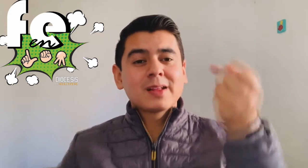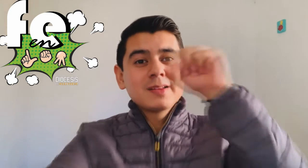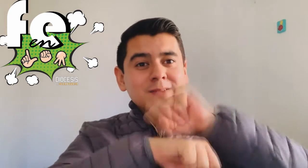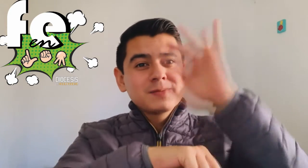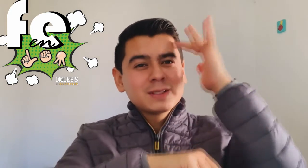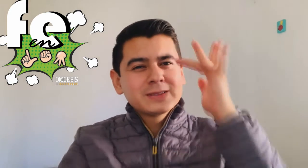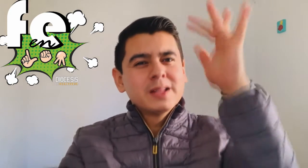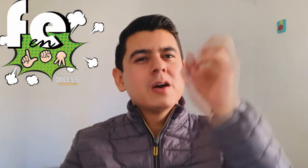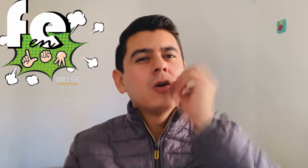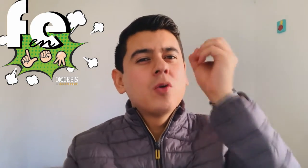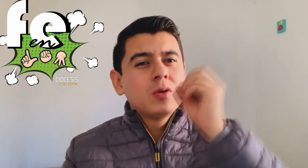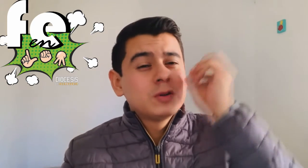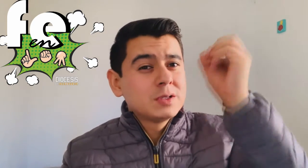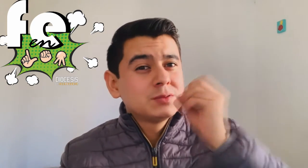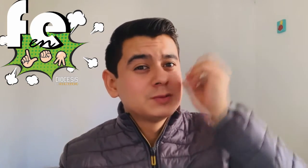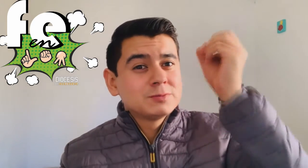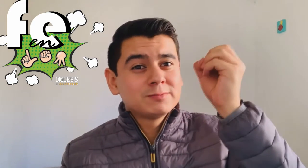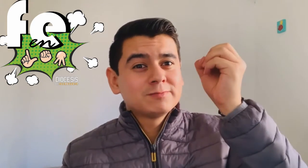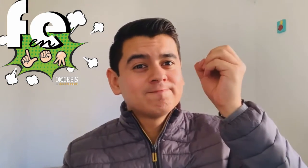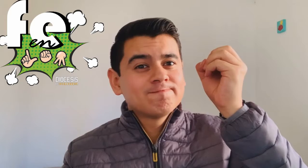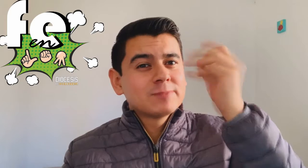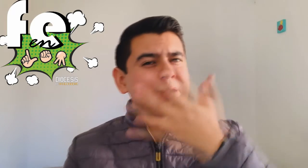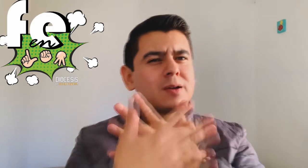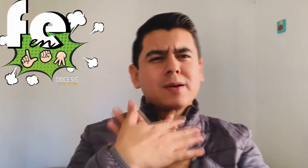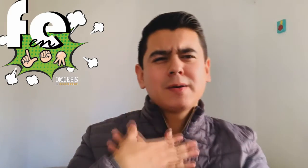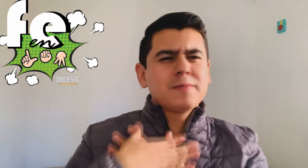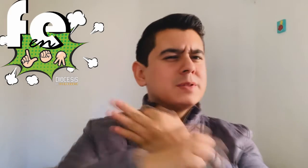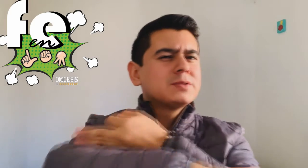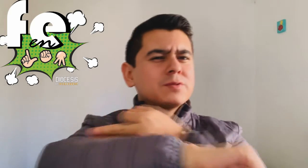Estos días santos oremos y hagamos llegar el amor de Dios a nuestros familiares